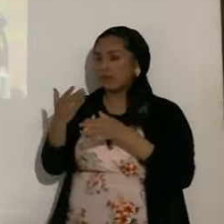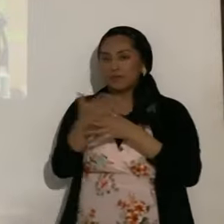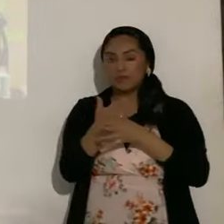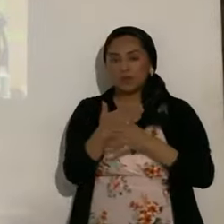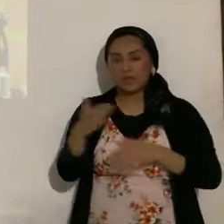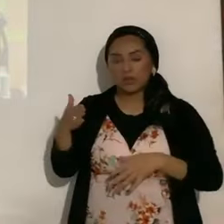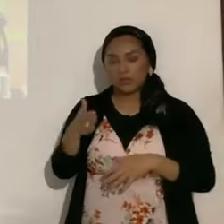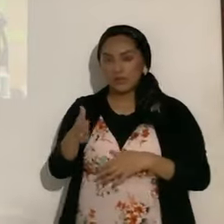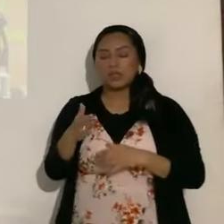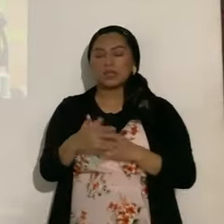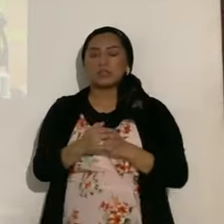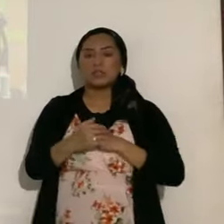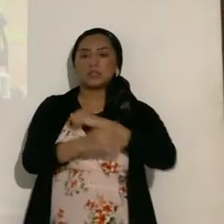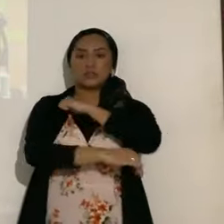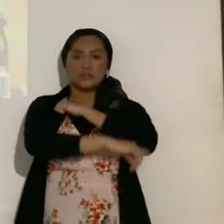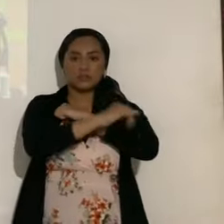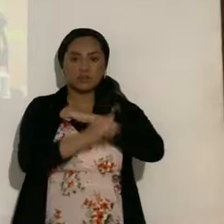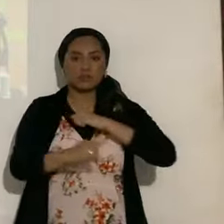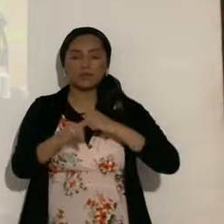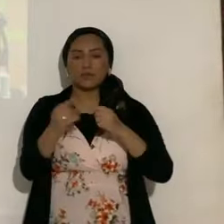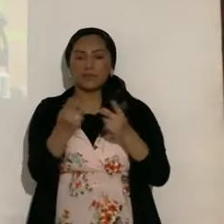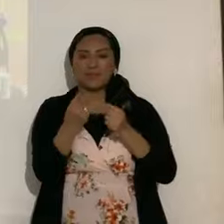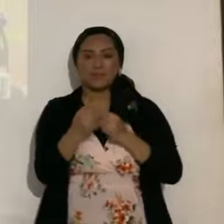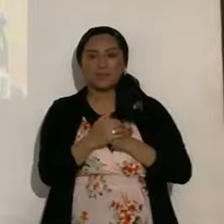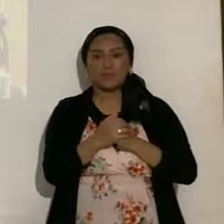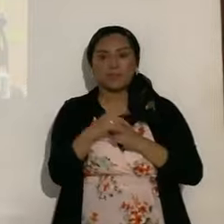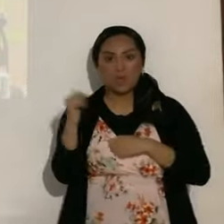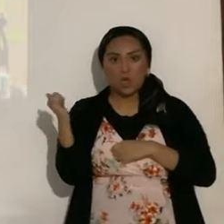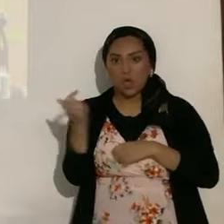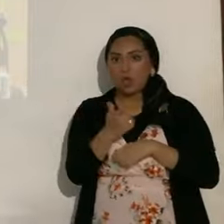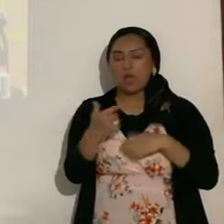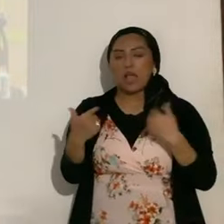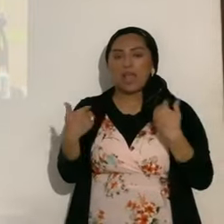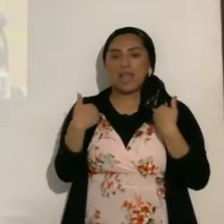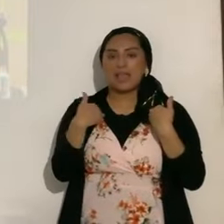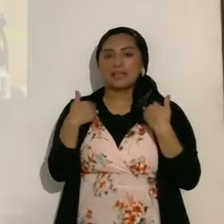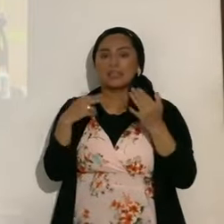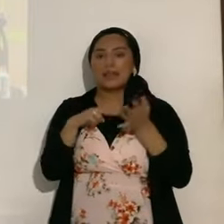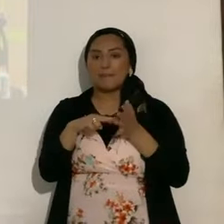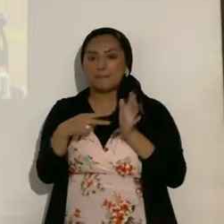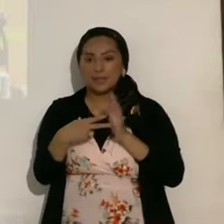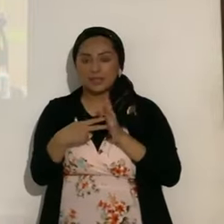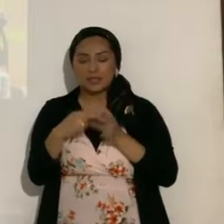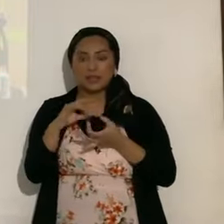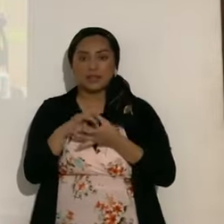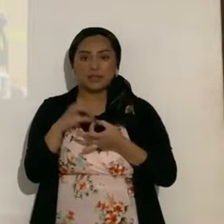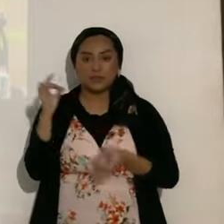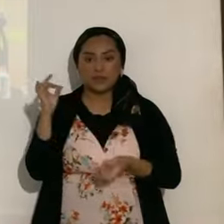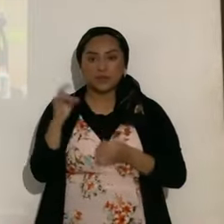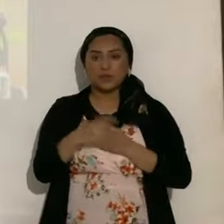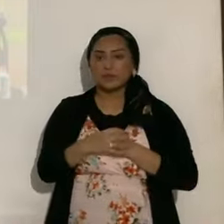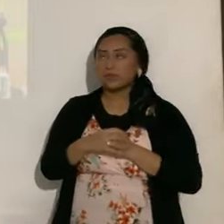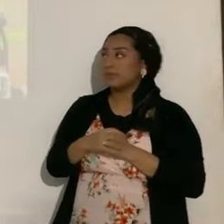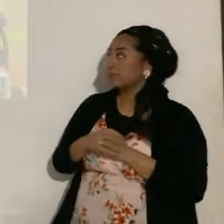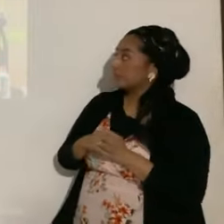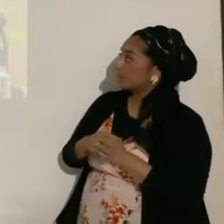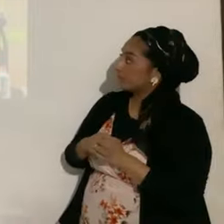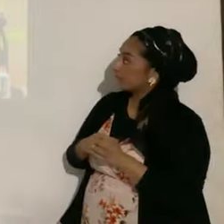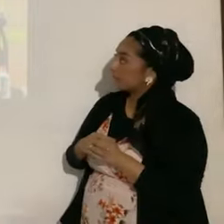el carnero, la ballena y Andrómeda. Todo tiene un significado espiritual. Ahora, en México no se podrá